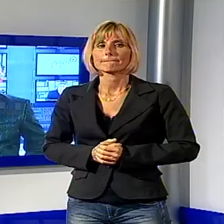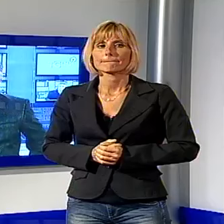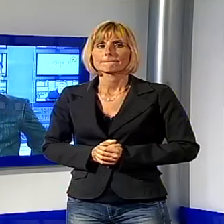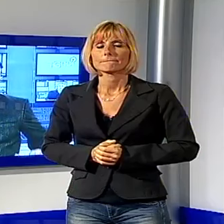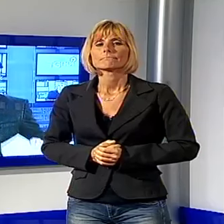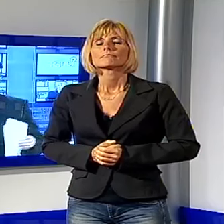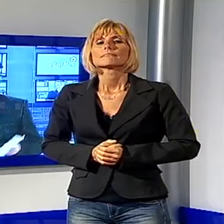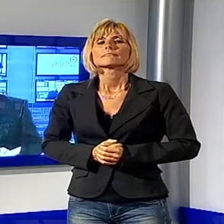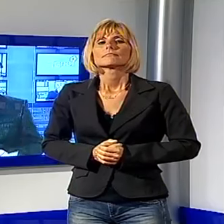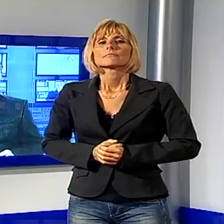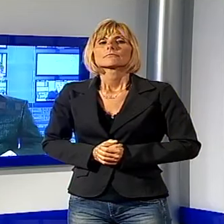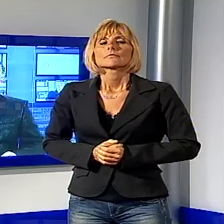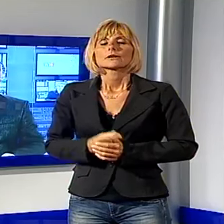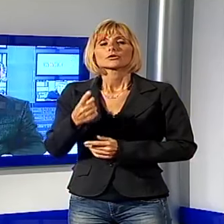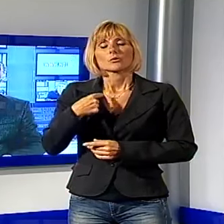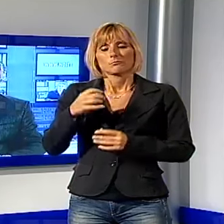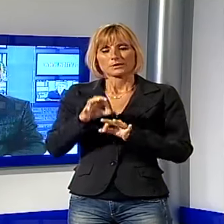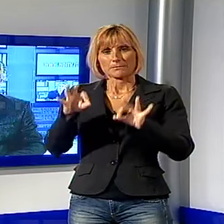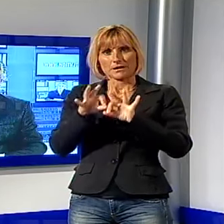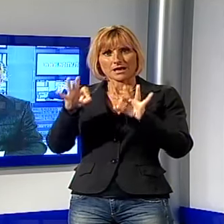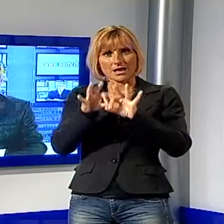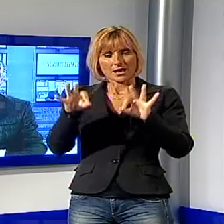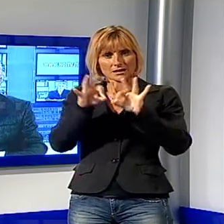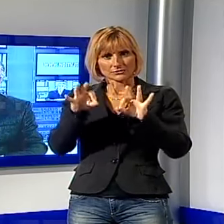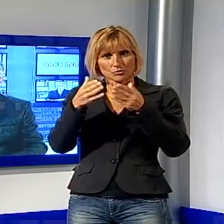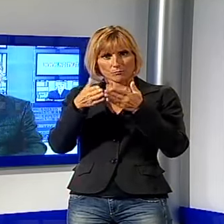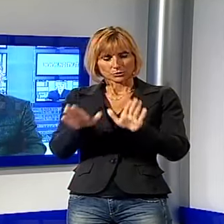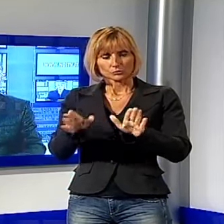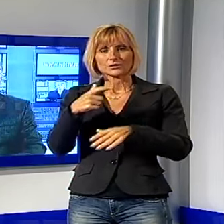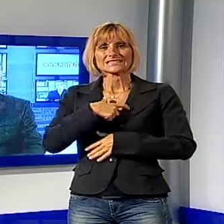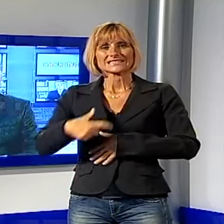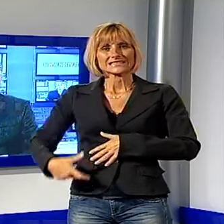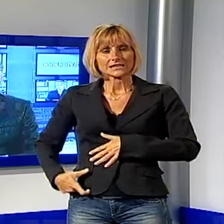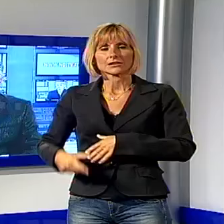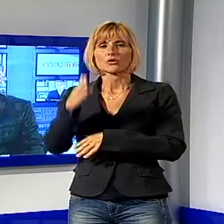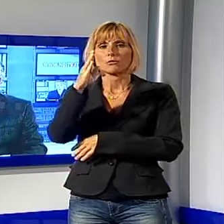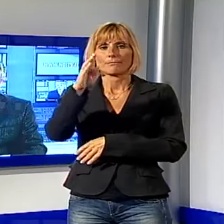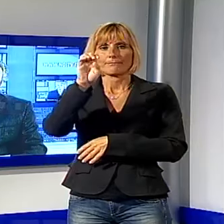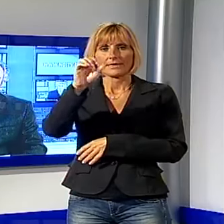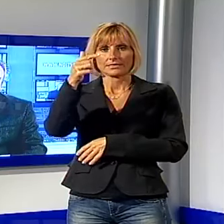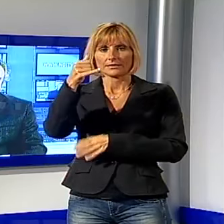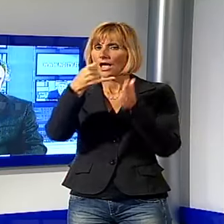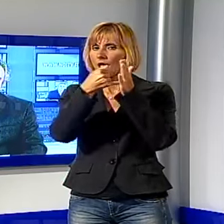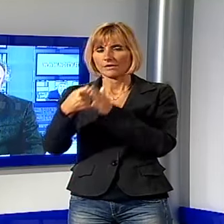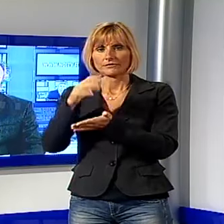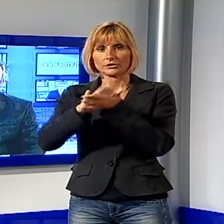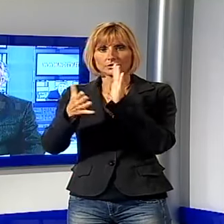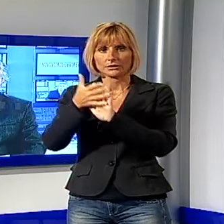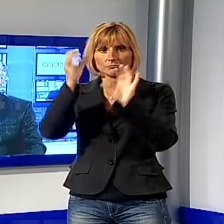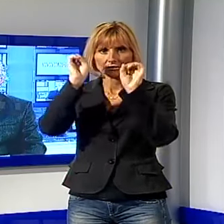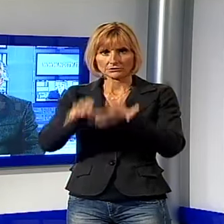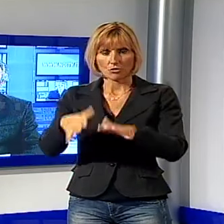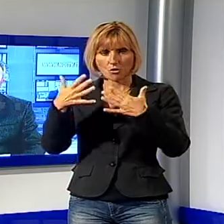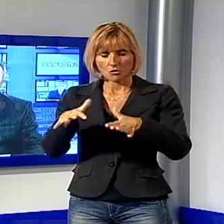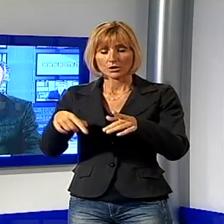E allora, come dicevamo in sede di presentazione di apertura, il sindaco di Viareggio, Betti, alla fine si è dimesso e si